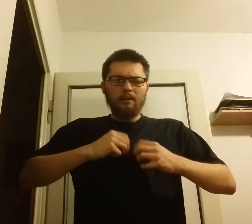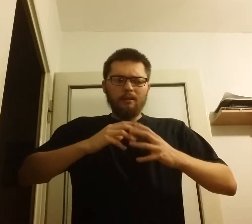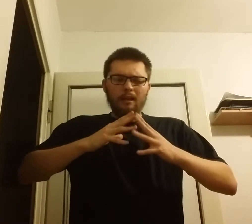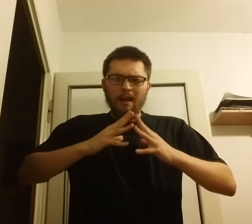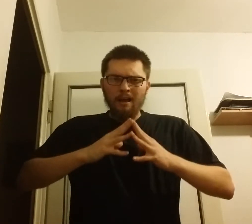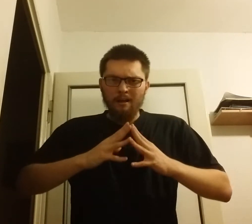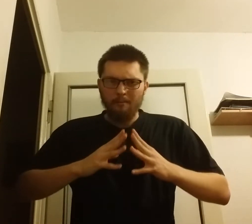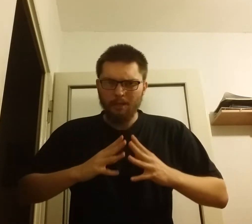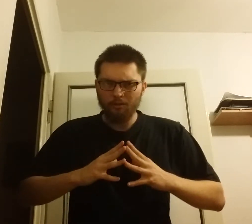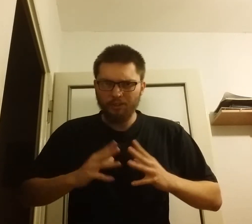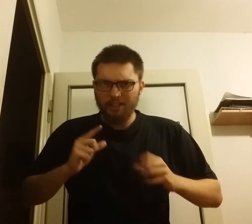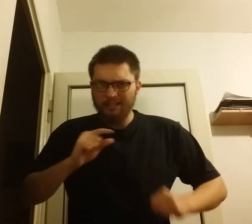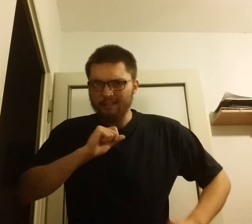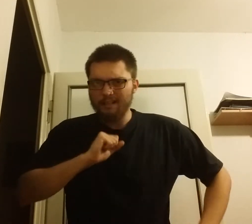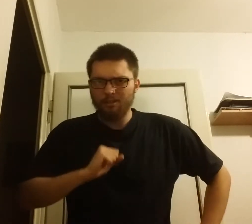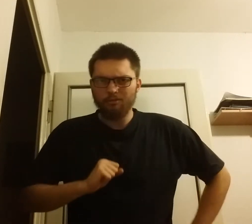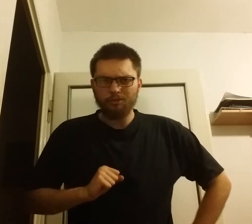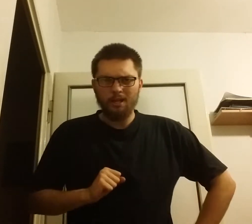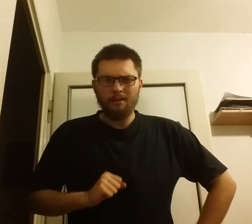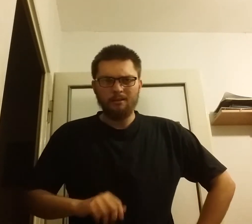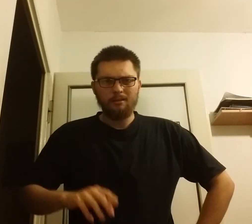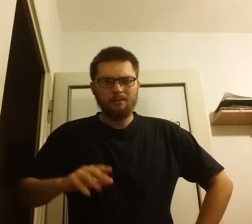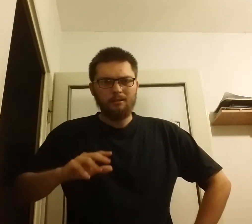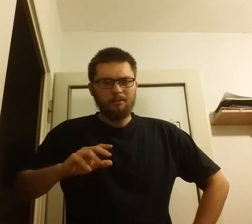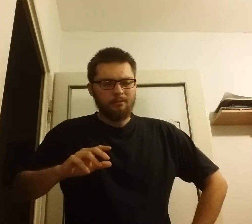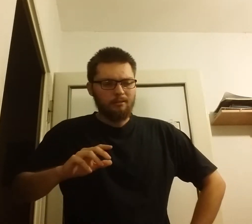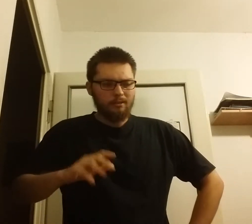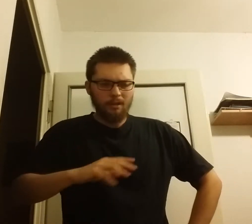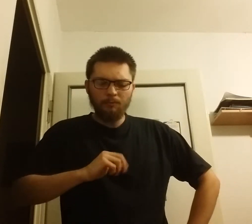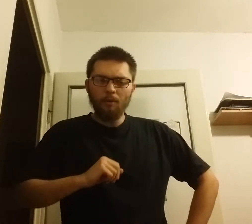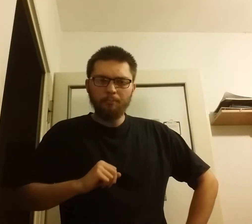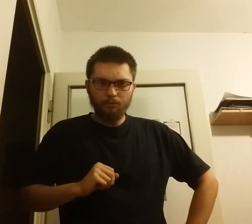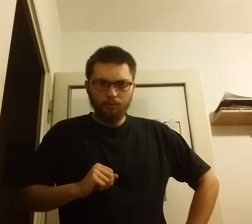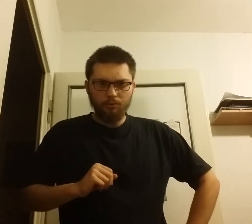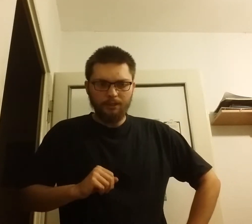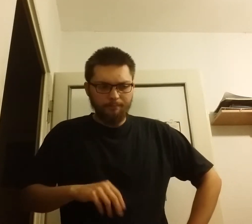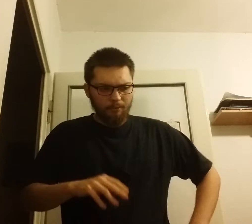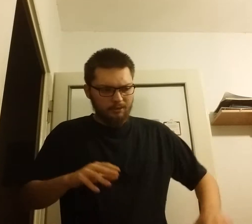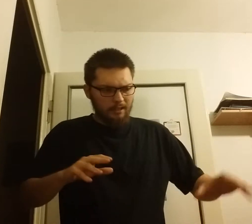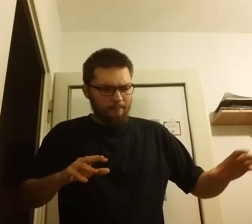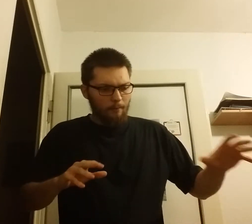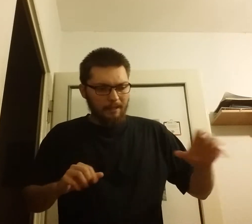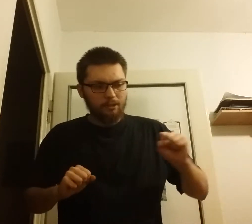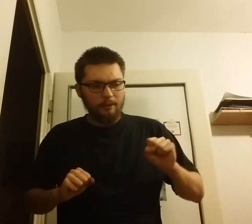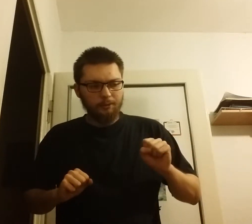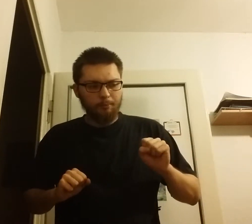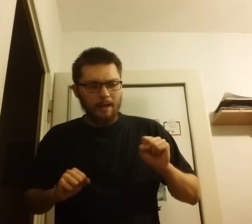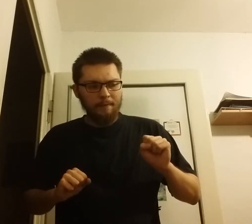A mianowicie dlatego, że zarówno Piłsudski postanowił opracować plan